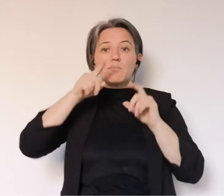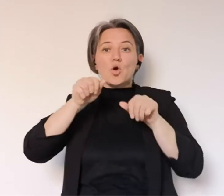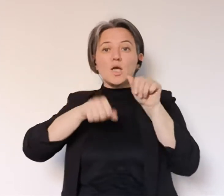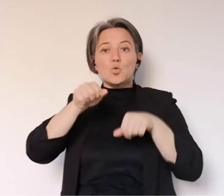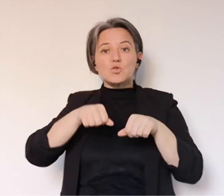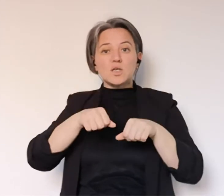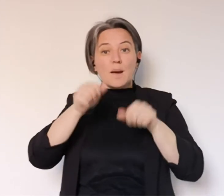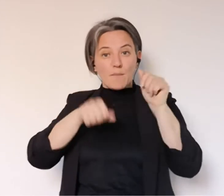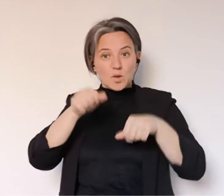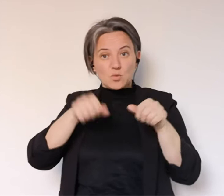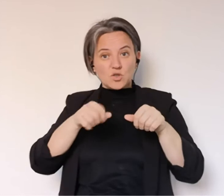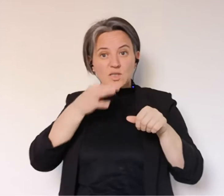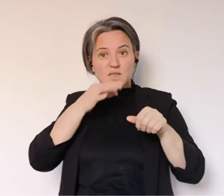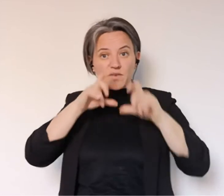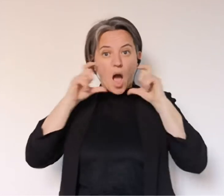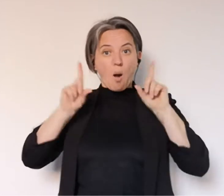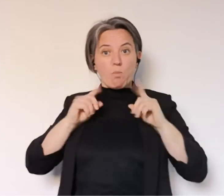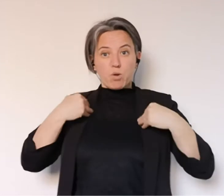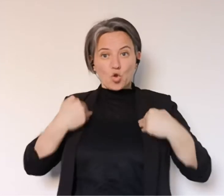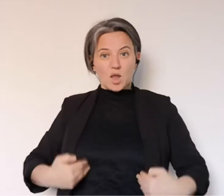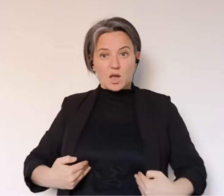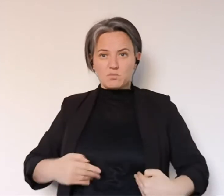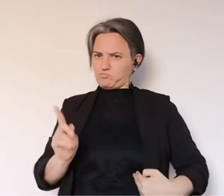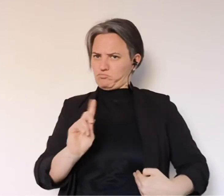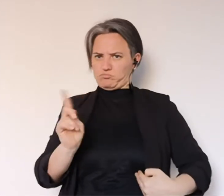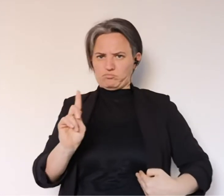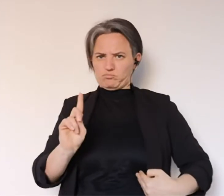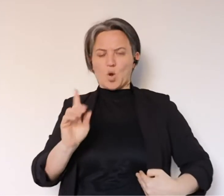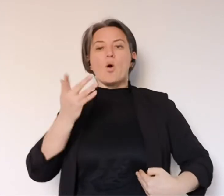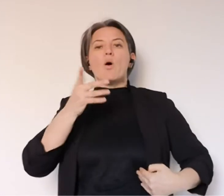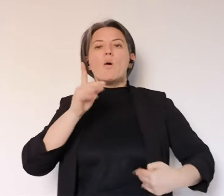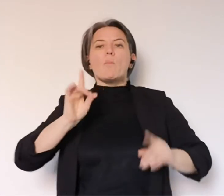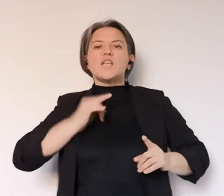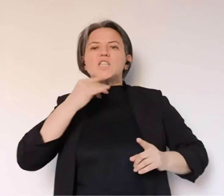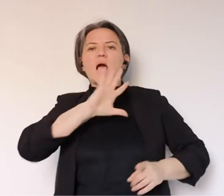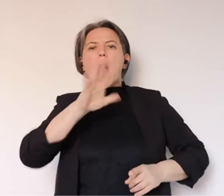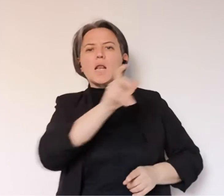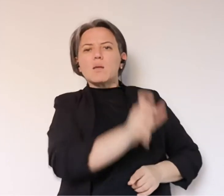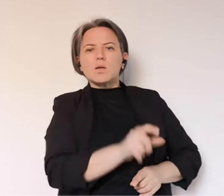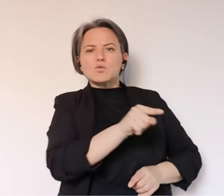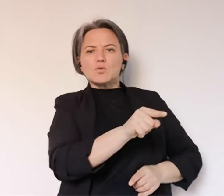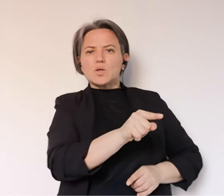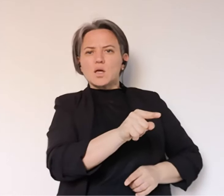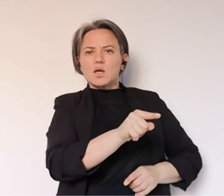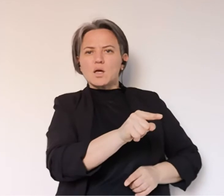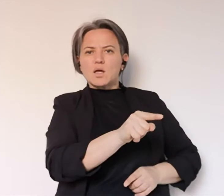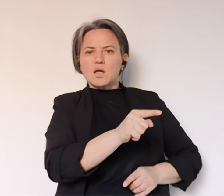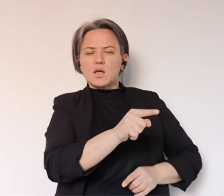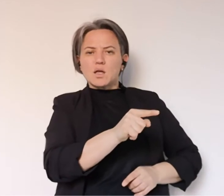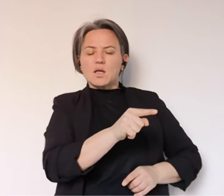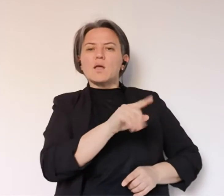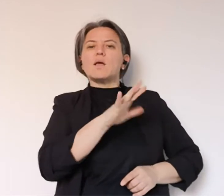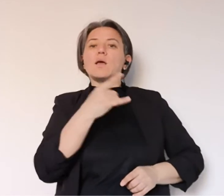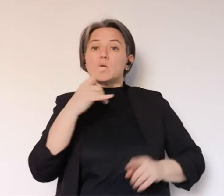Lo ridico, mascherina chirurgica, la mascherina chirurgica non vi protegge, ma protegge